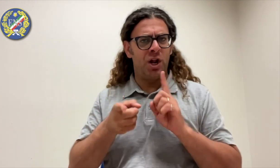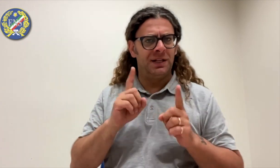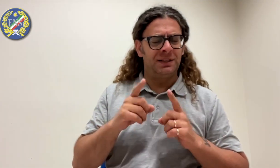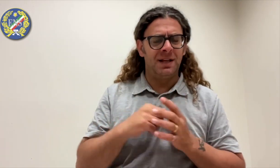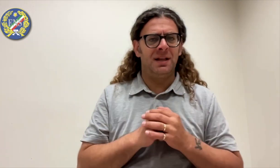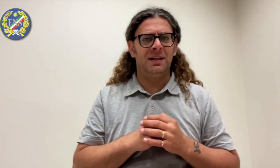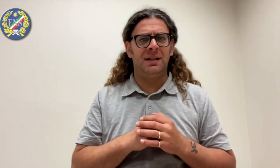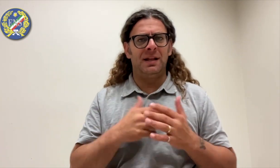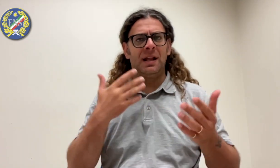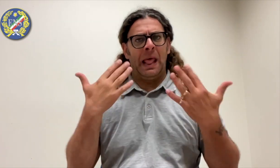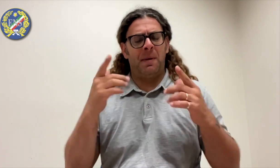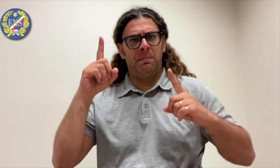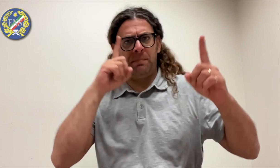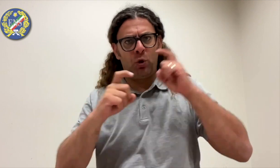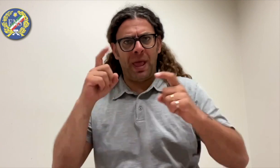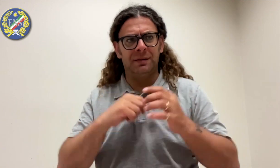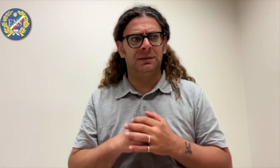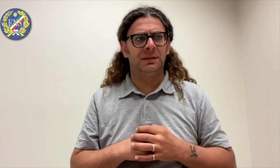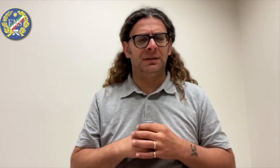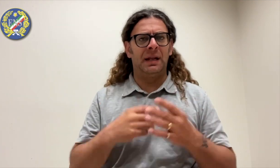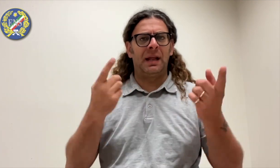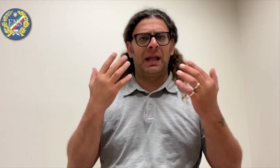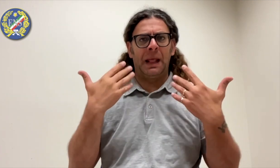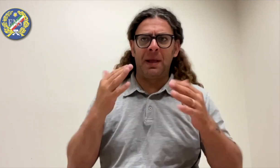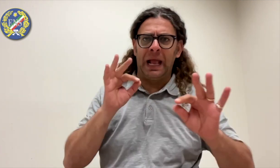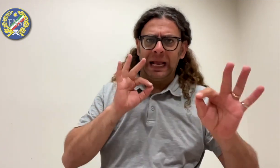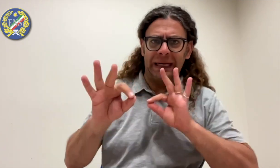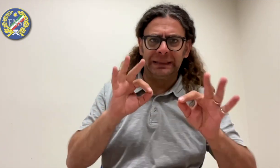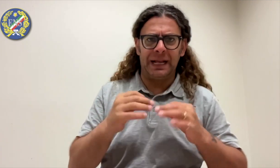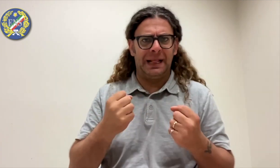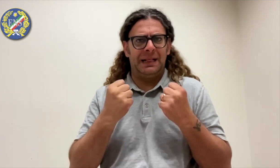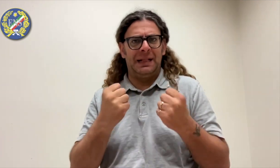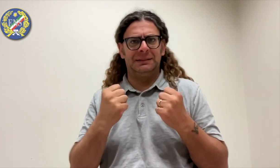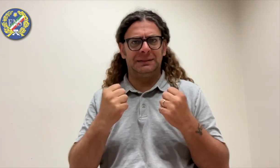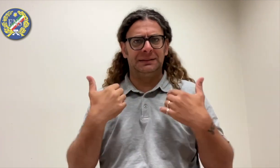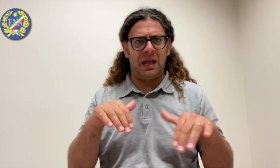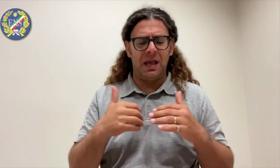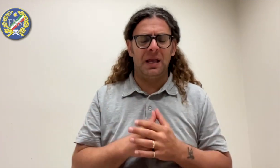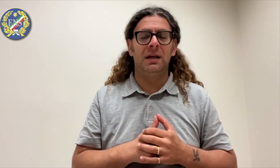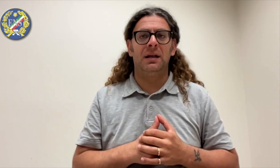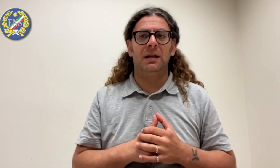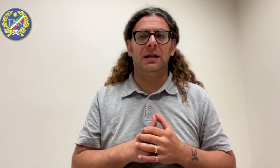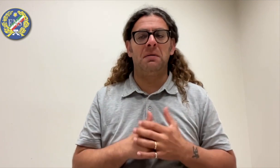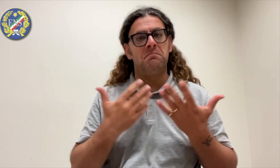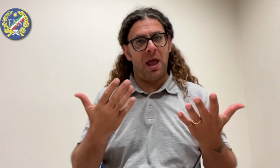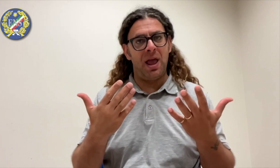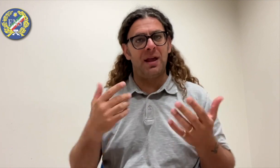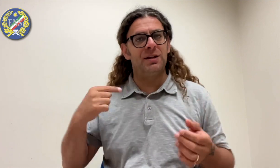politico, non era disteso. Un clima preoccupante, caratterizzato da un atteggiamento critico di resistenza, che